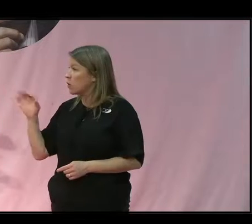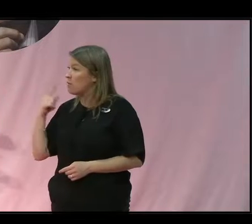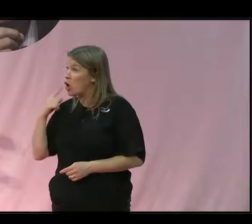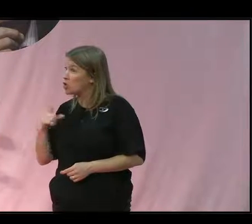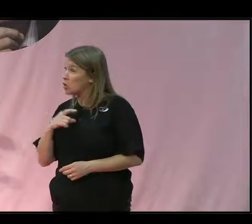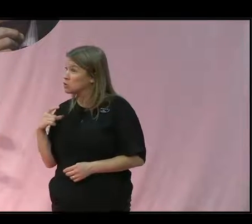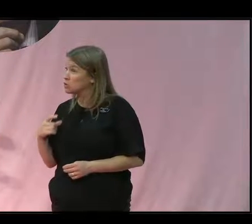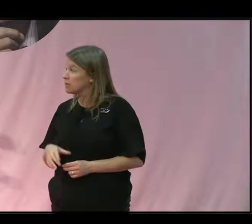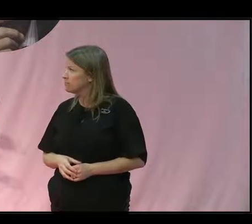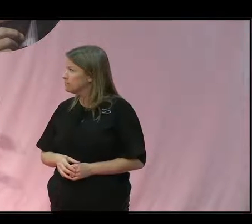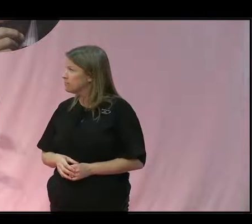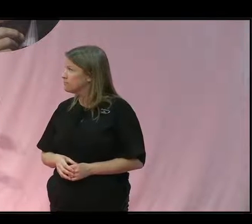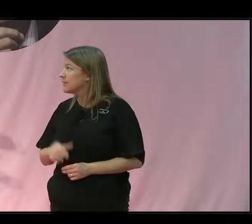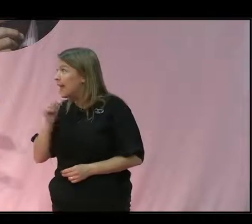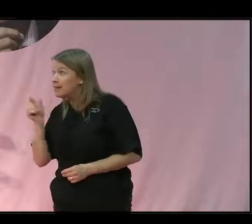Anders, hör du oss?